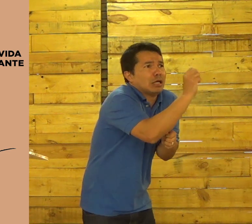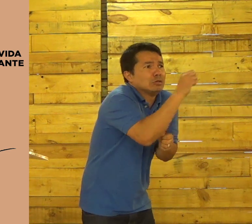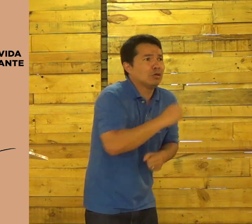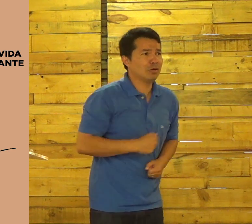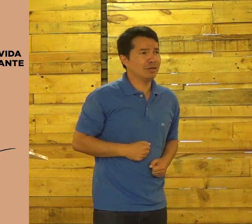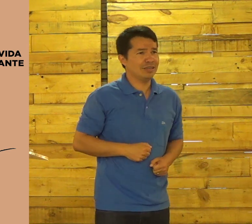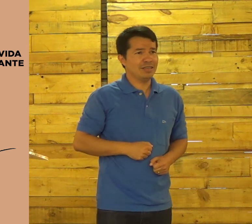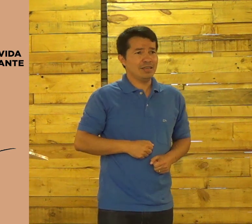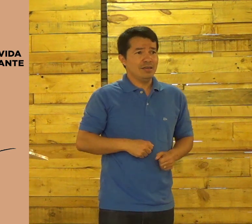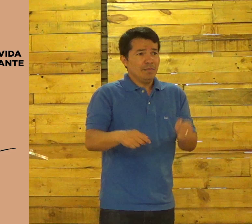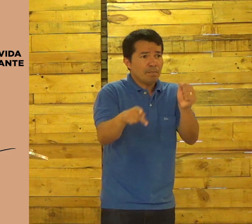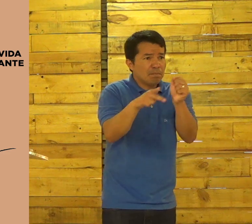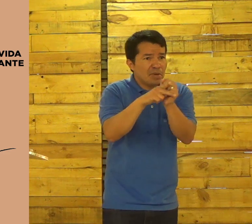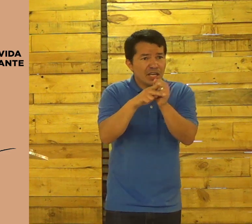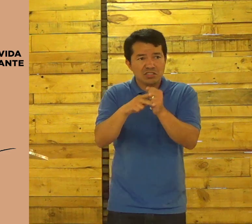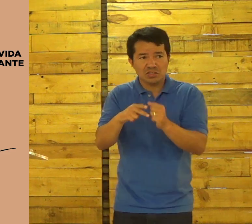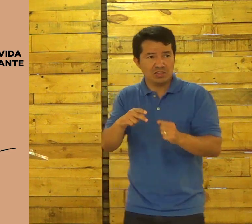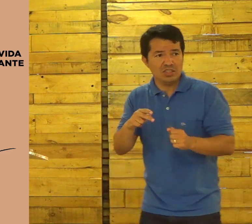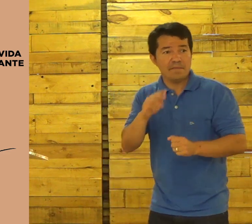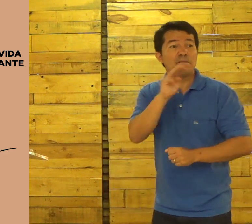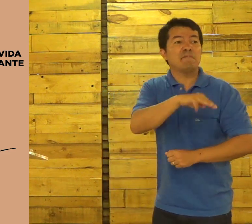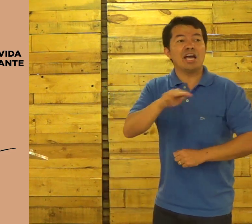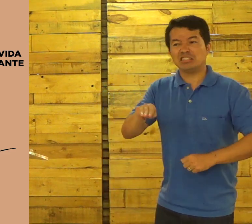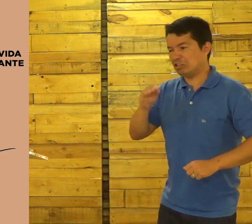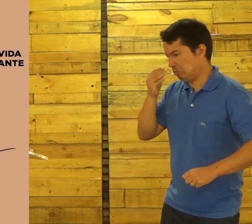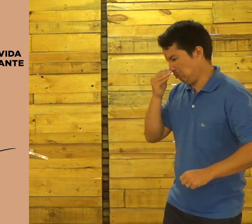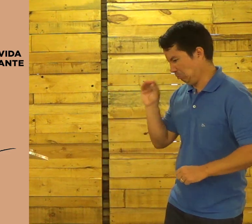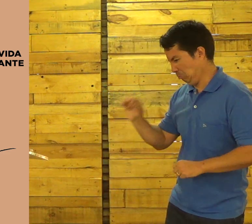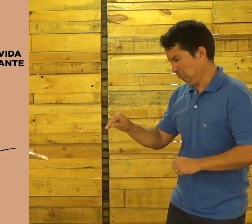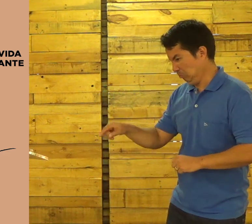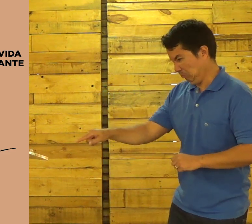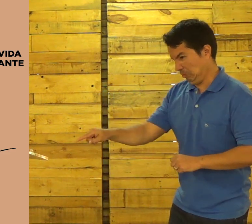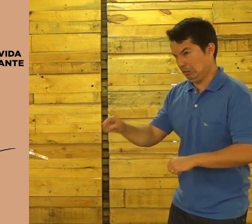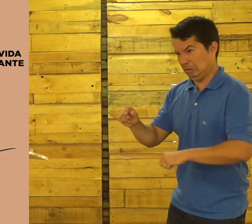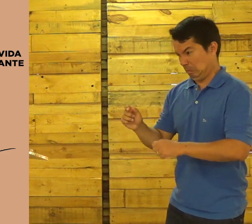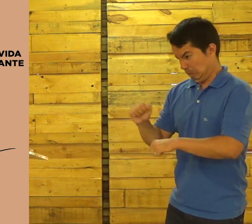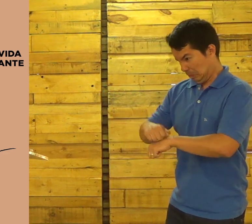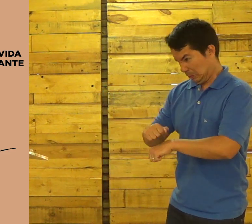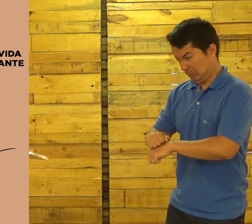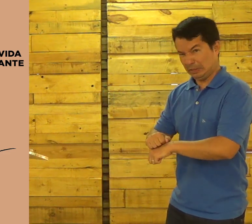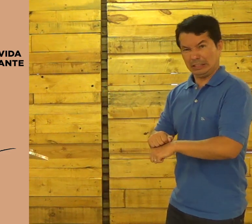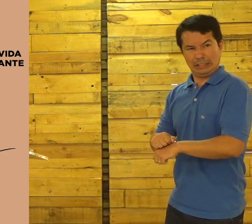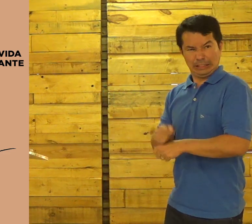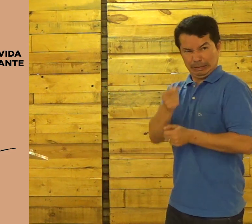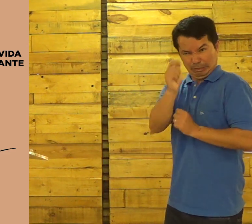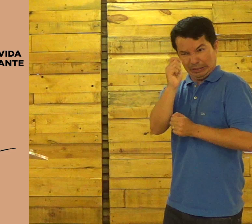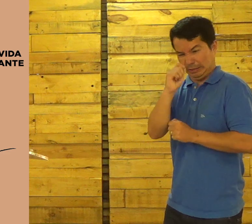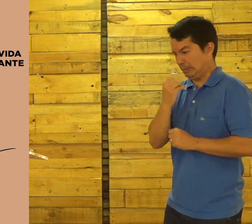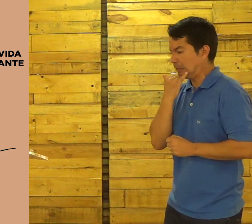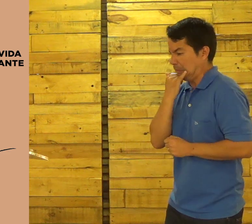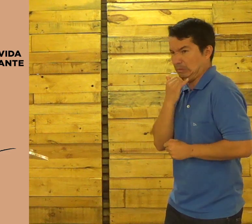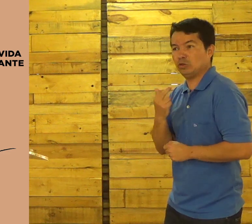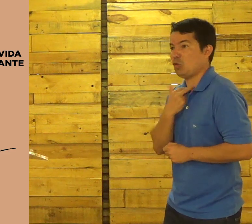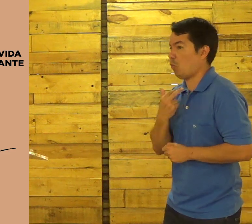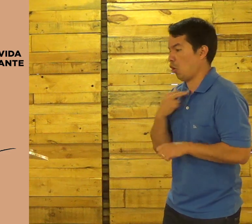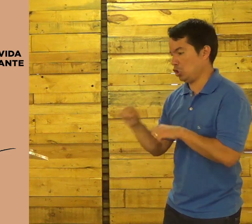Simples, pescador. O mestre, o mestre, rejeitou. Porque ele não tinha